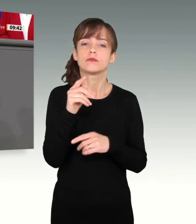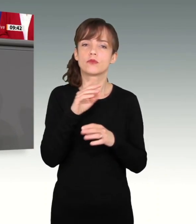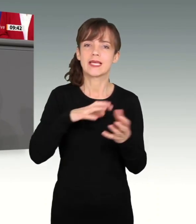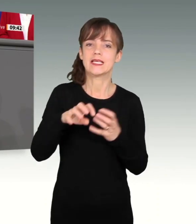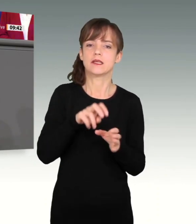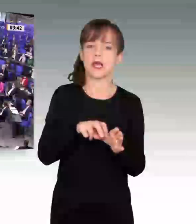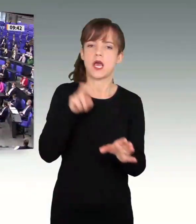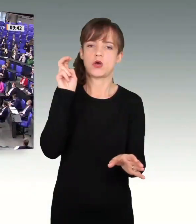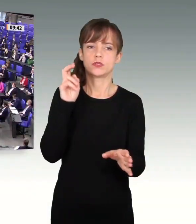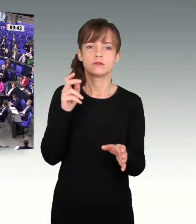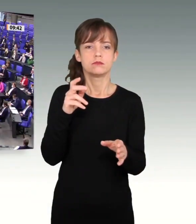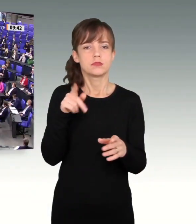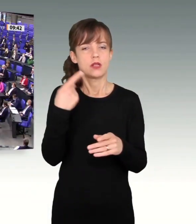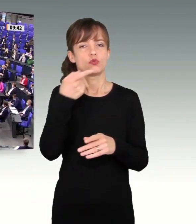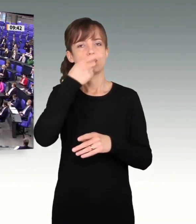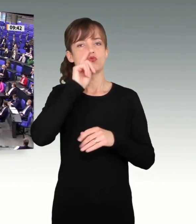recht.